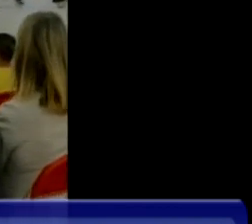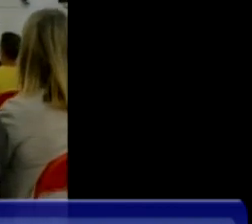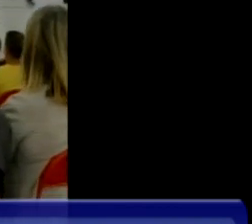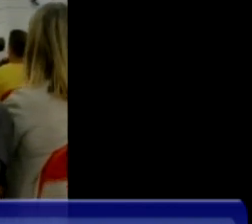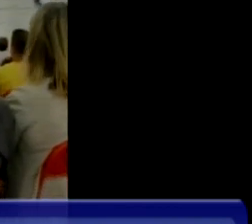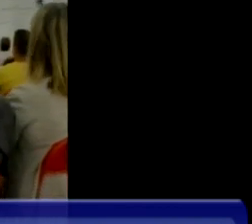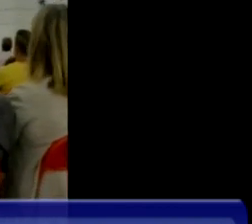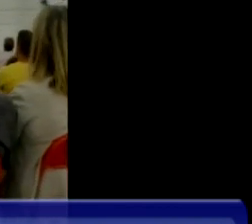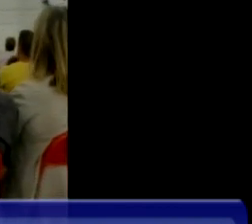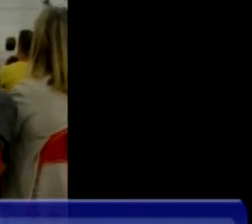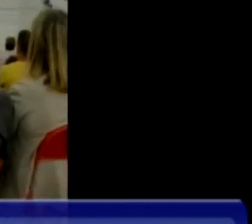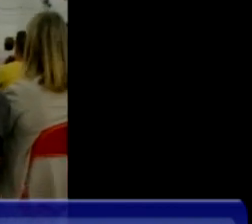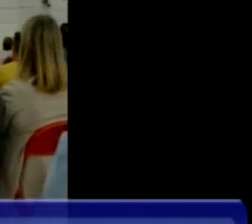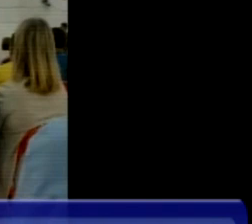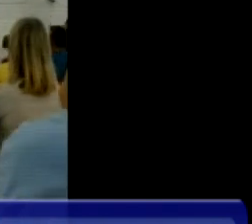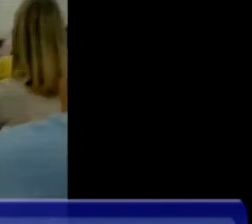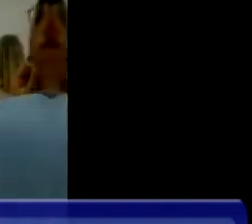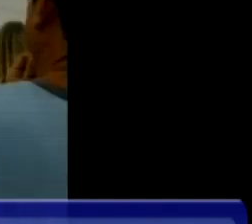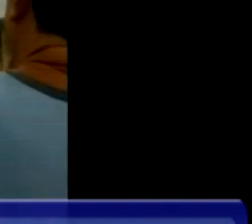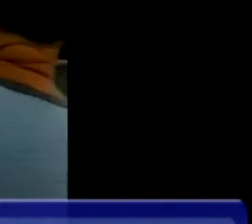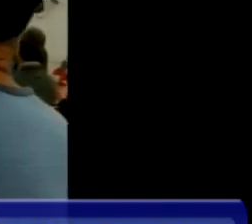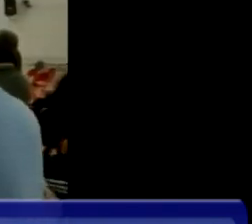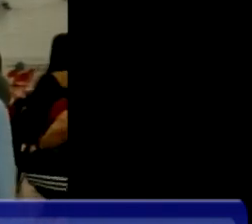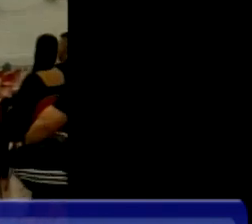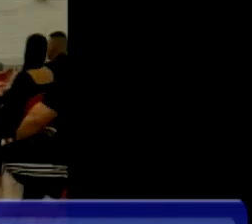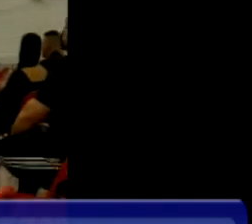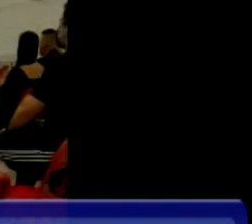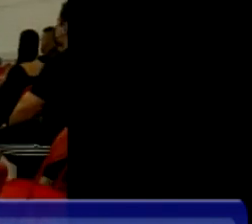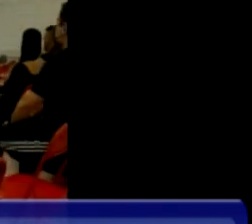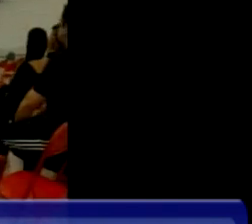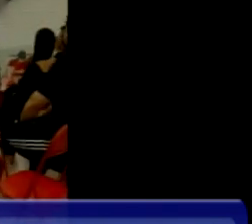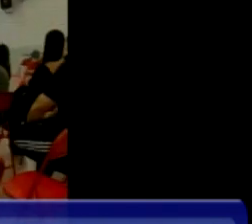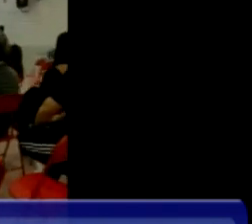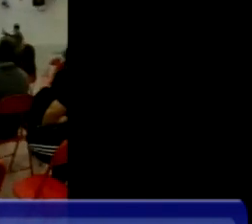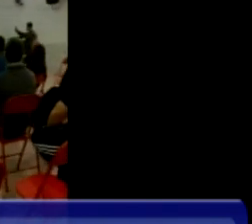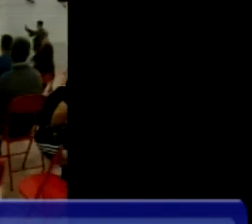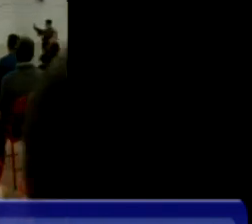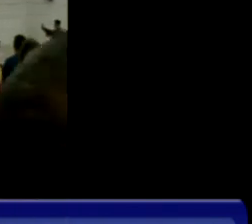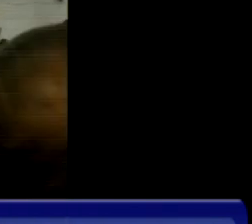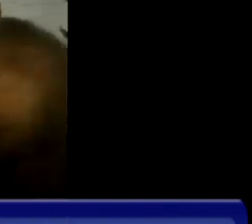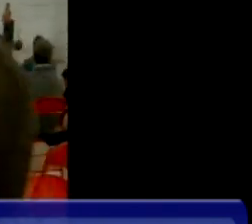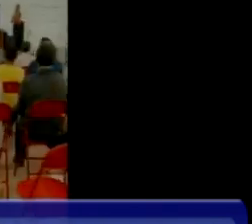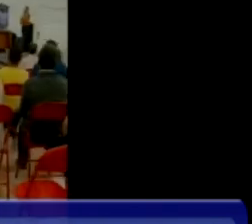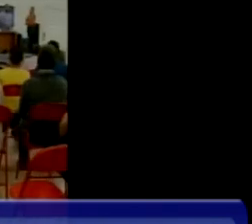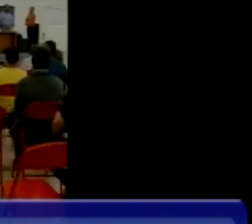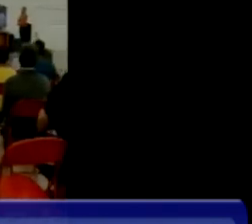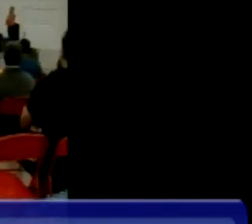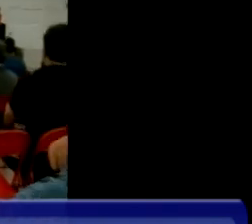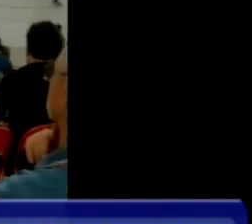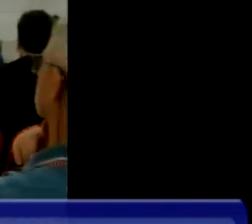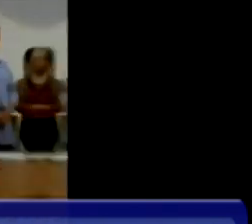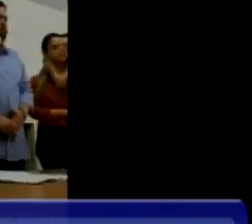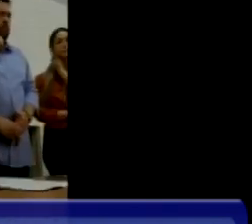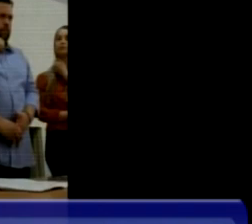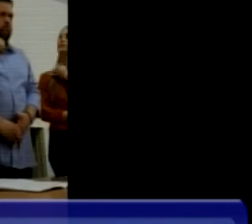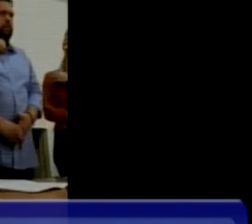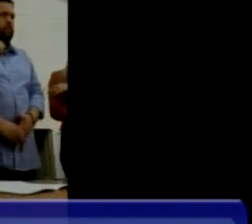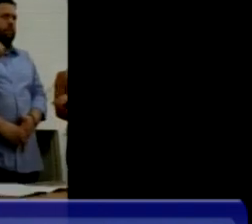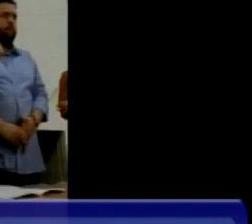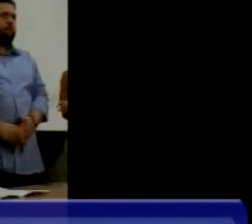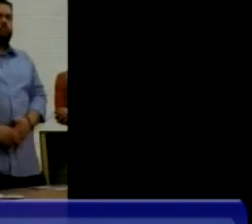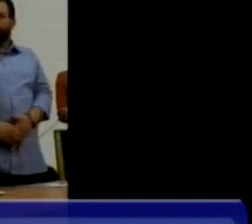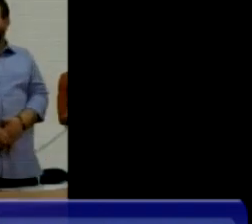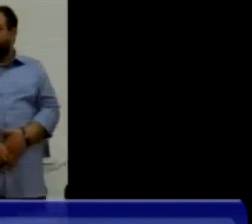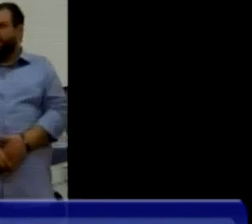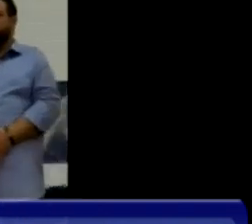nós estamos ainda na época da seca, aonde tem seis meses de obras até chegar a chuva, aonde